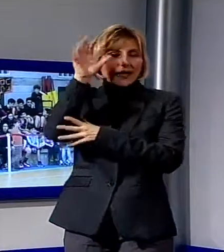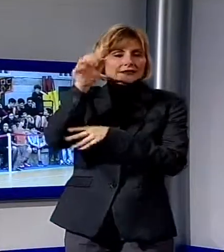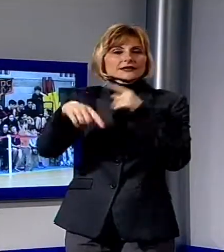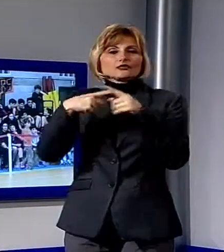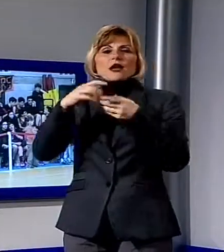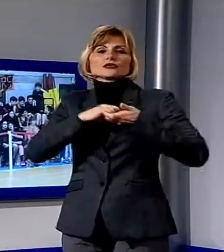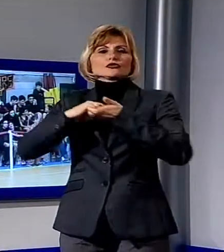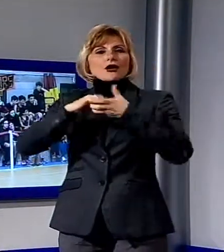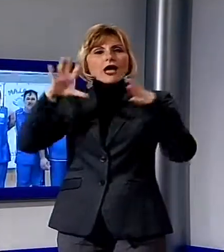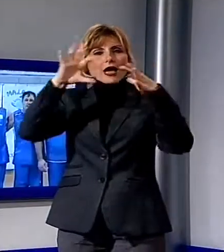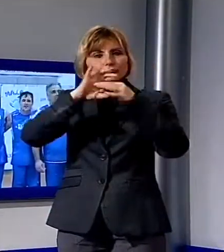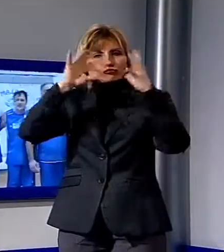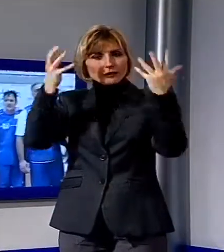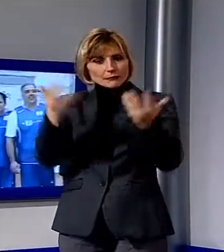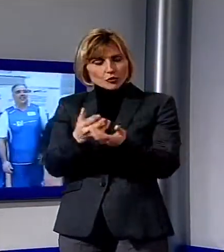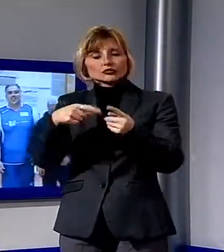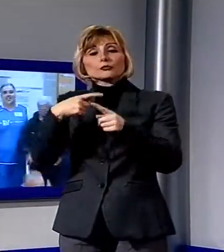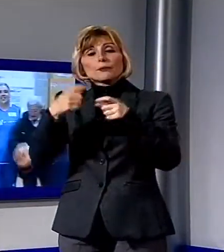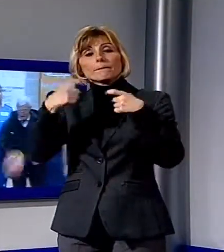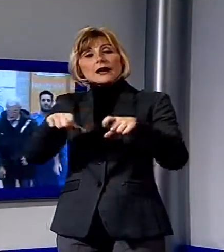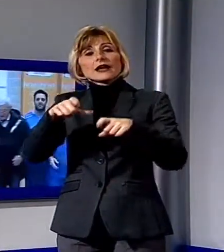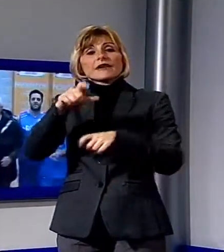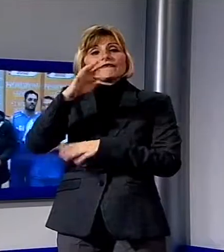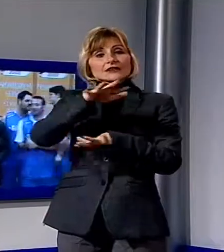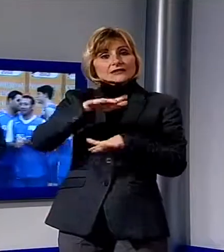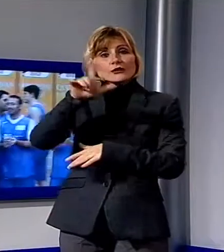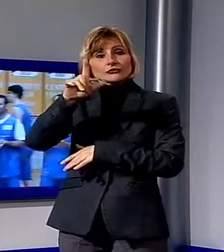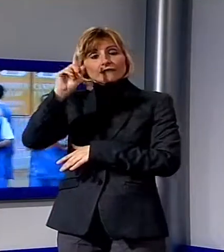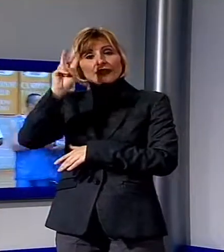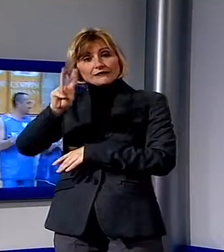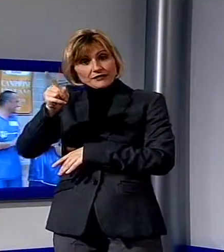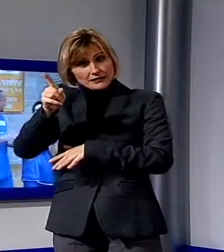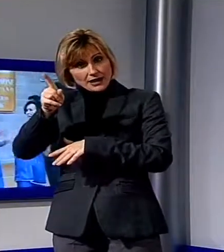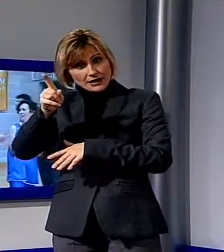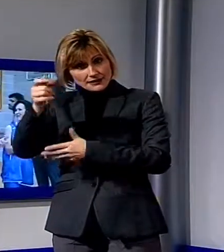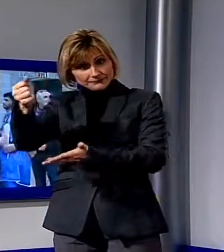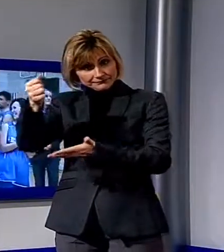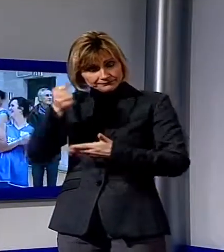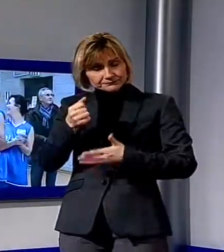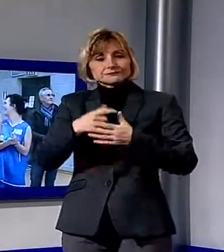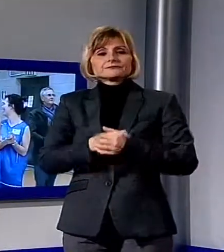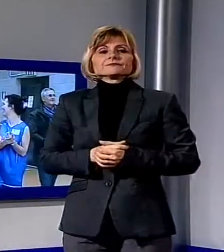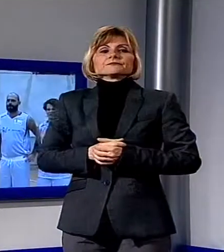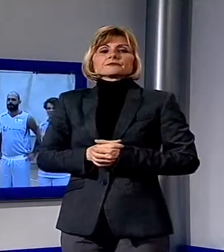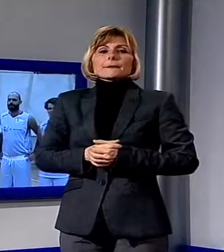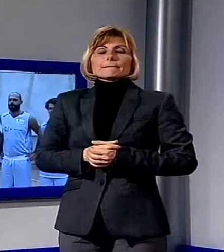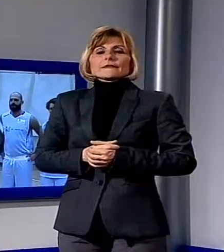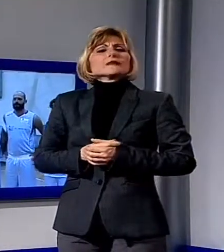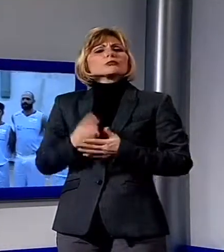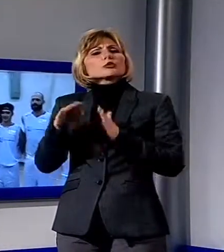il contributo della Banca Versilia Lunigiana e Garfagnana. In programma un'inedita partita di basket, campioni dello sport da una parte